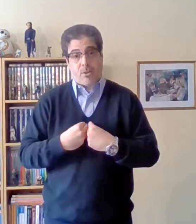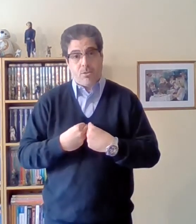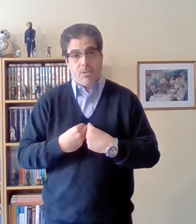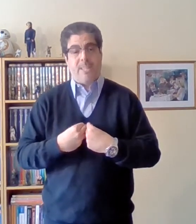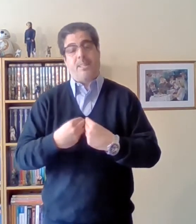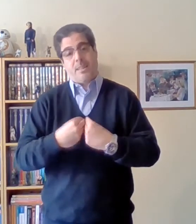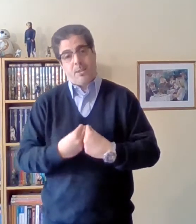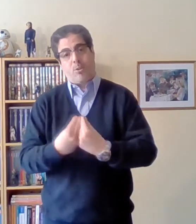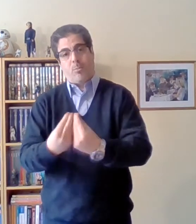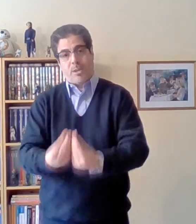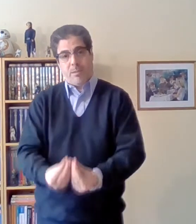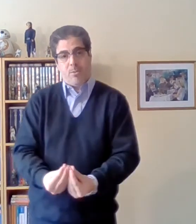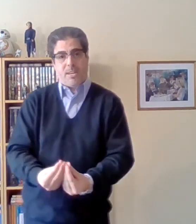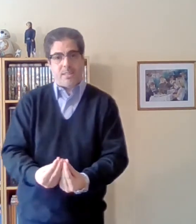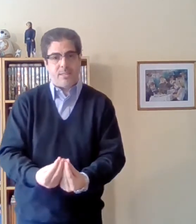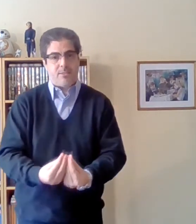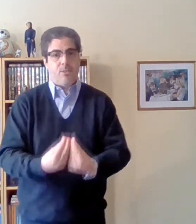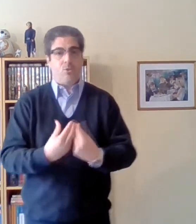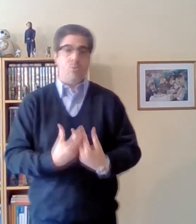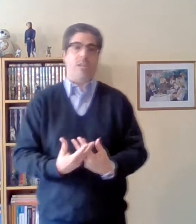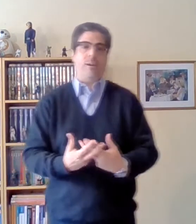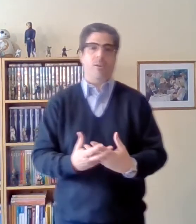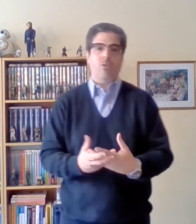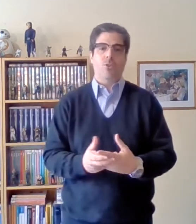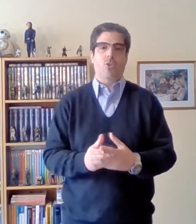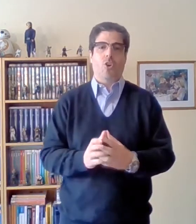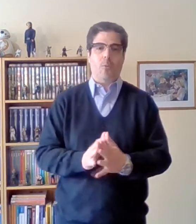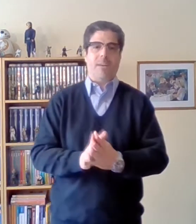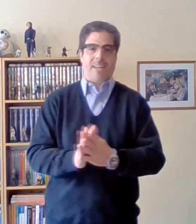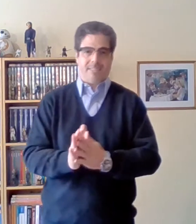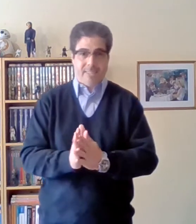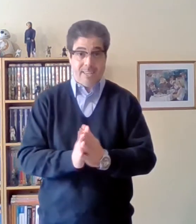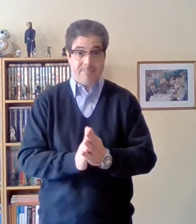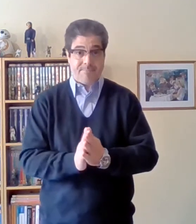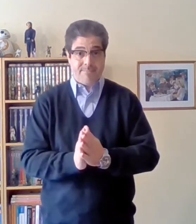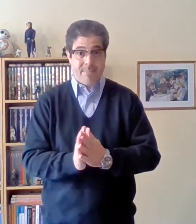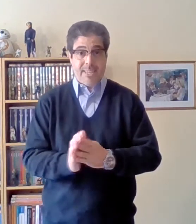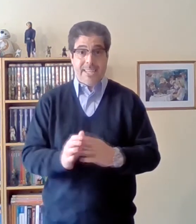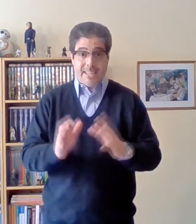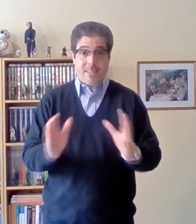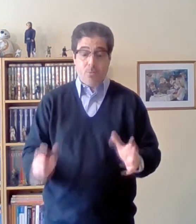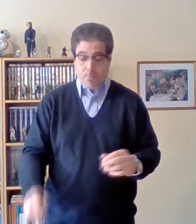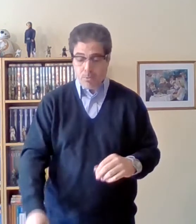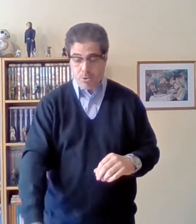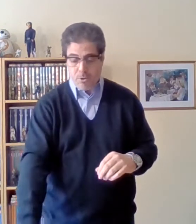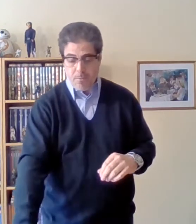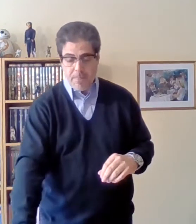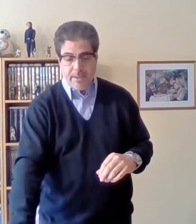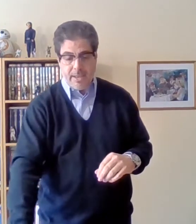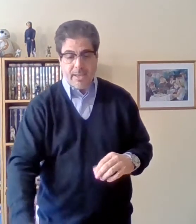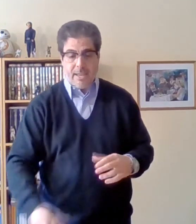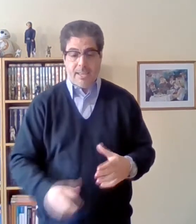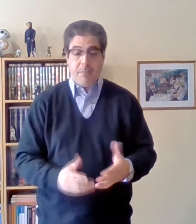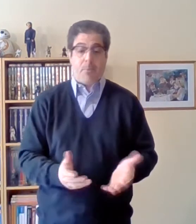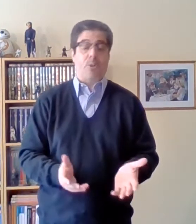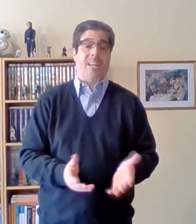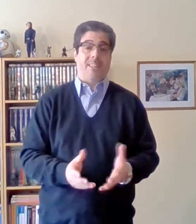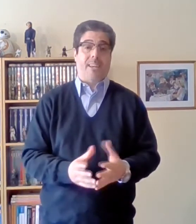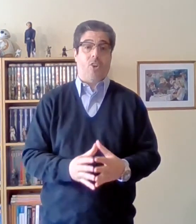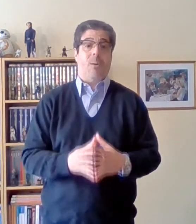entendiendo como dijimos antes su trabajo como mercancía y este es un punto importante que nos va a